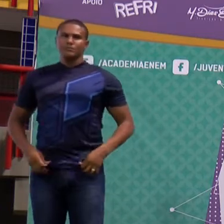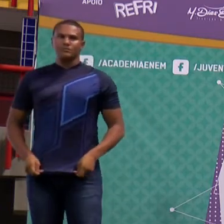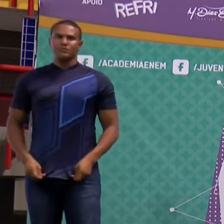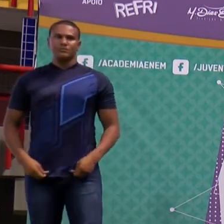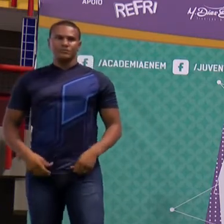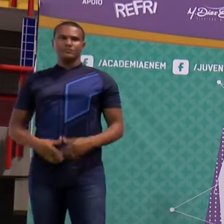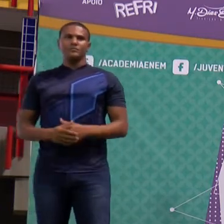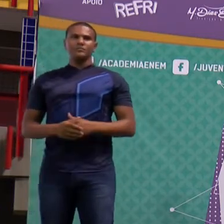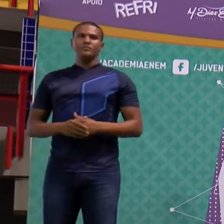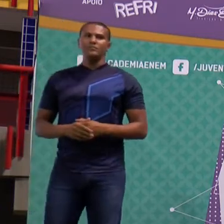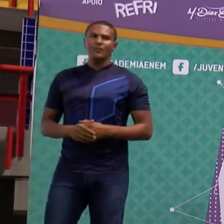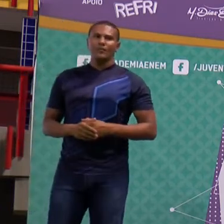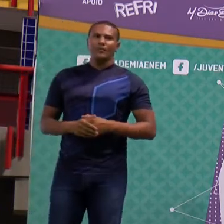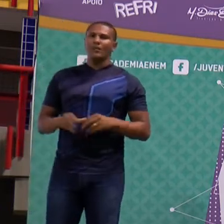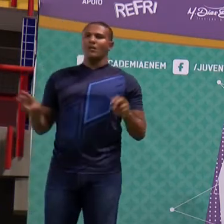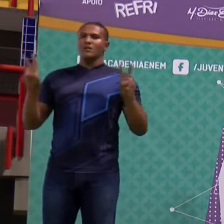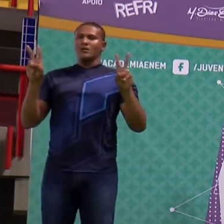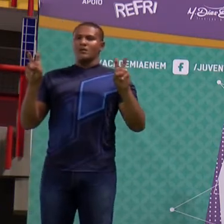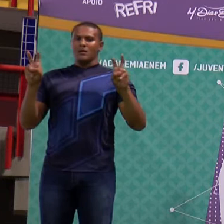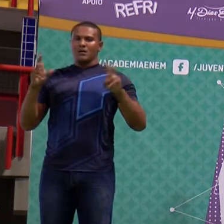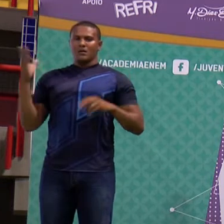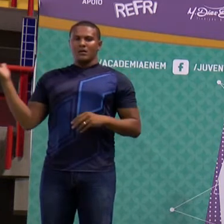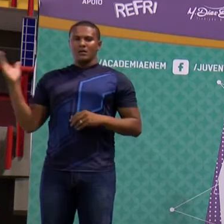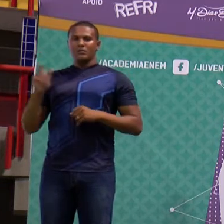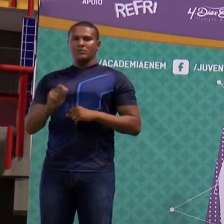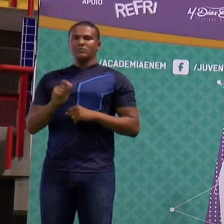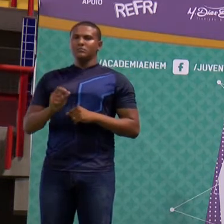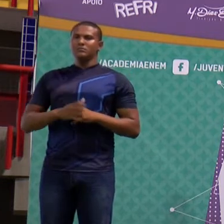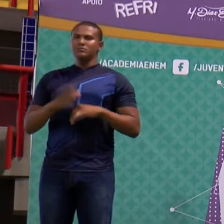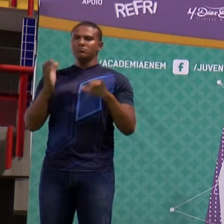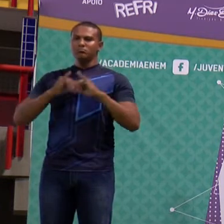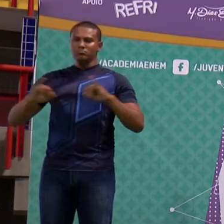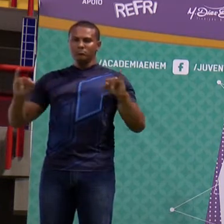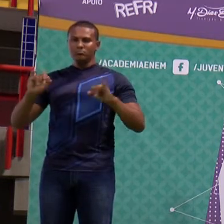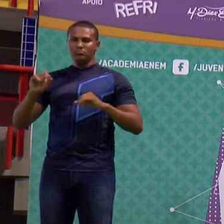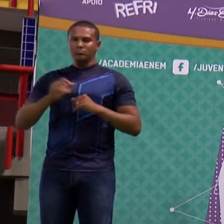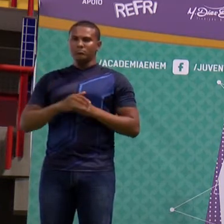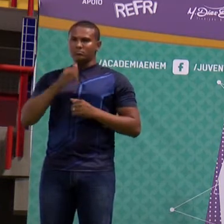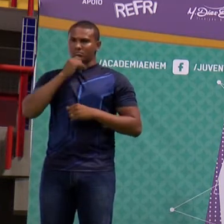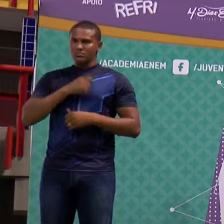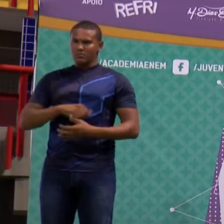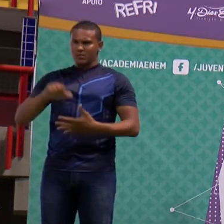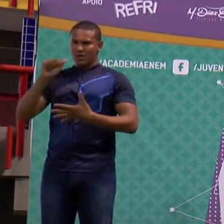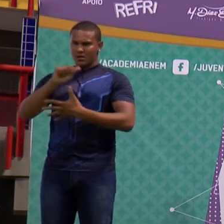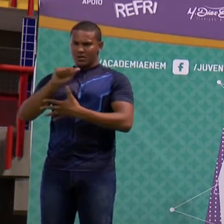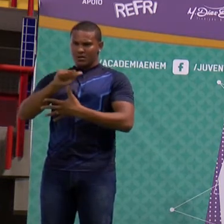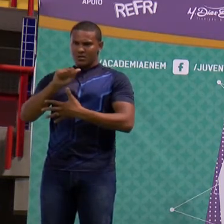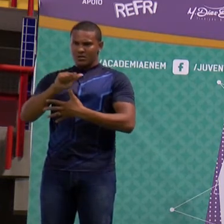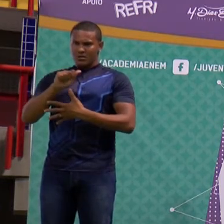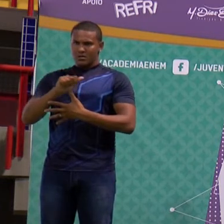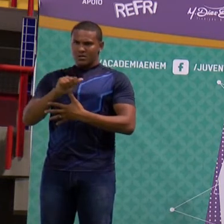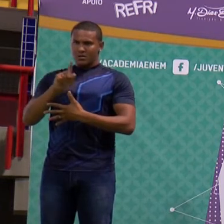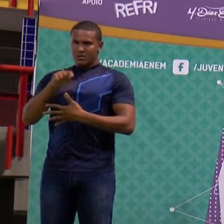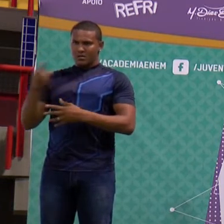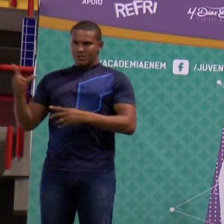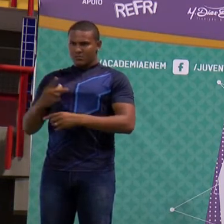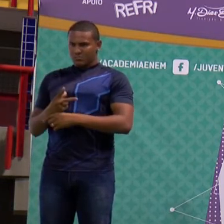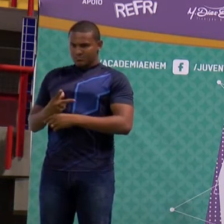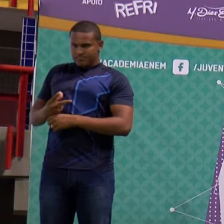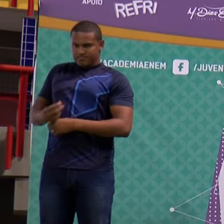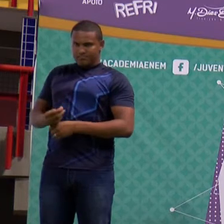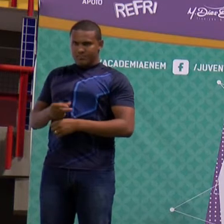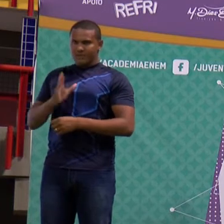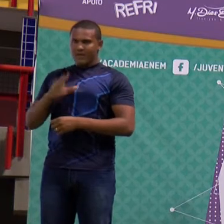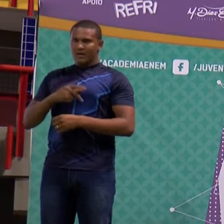Sobre a notícia, pode-se afirmar corretamente que os mosquitos, e tem A, transgênicos liberados do ambiente,